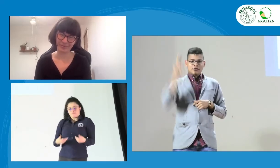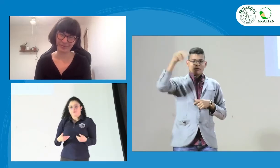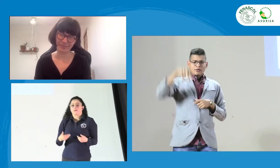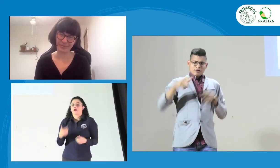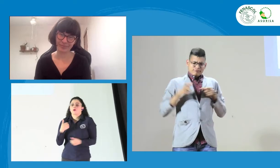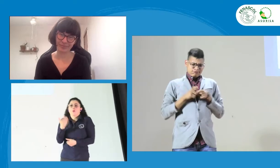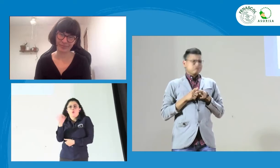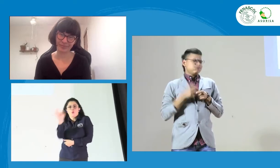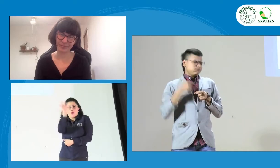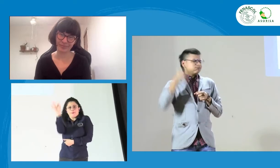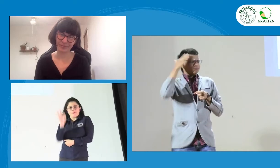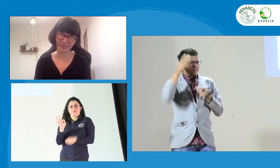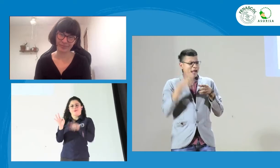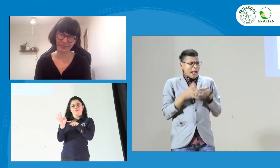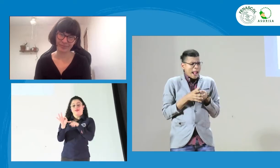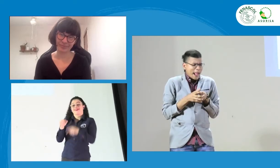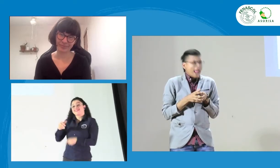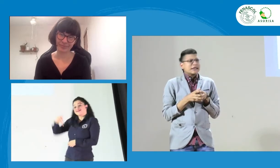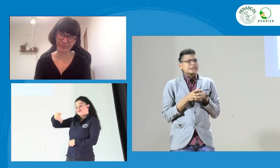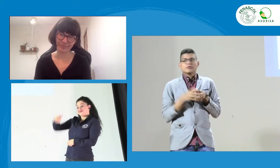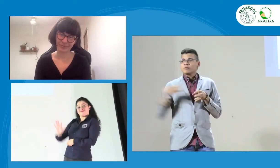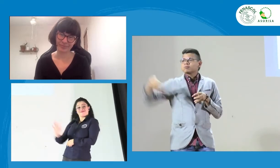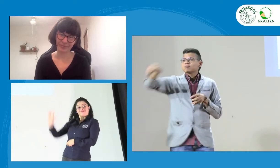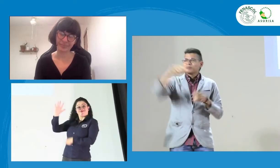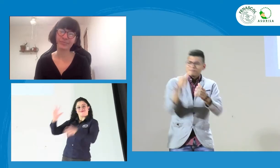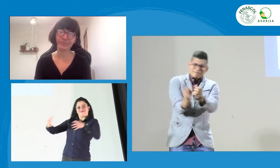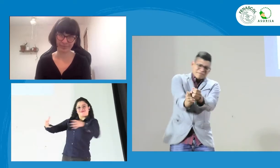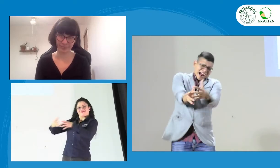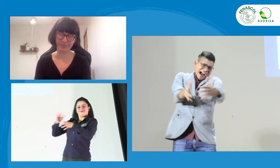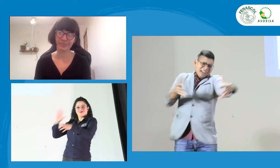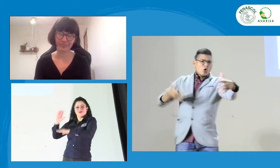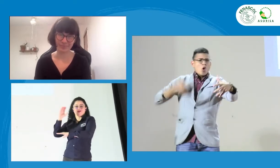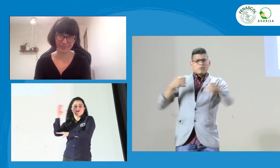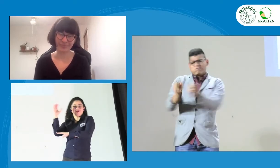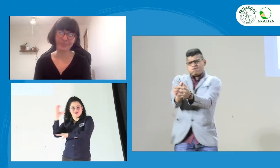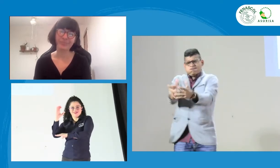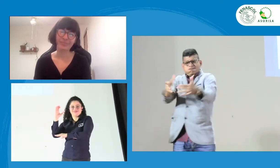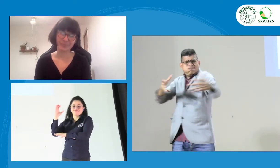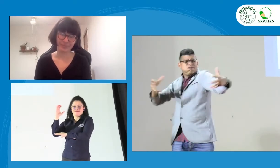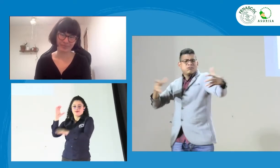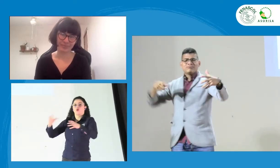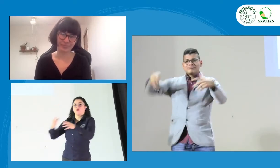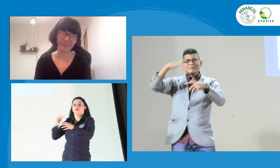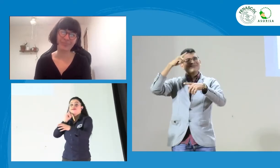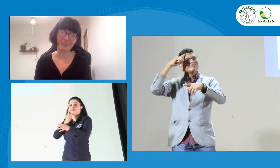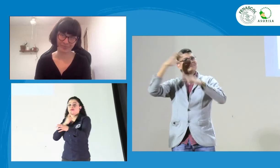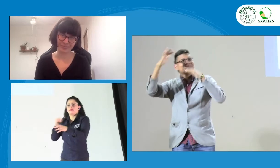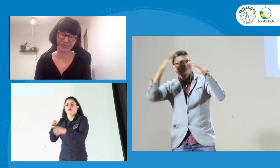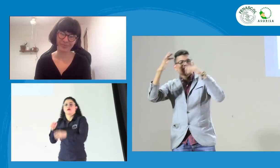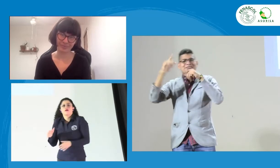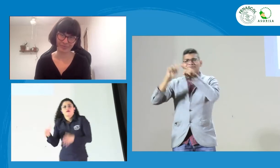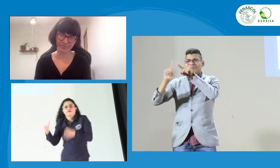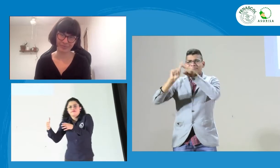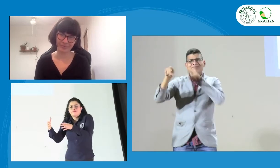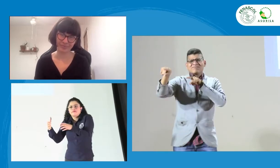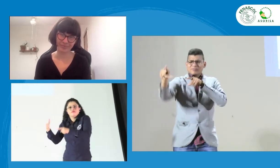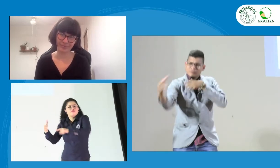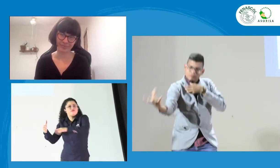pregunta. En el CNJS sé que habemos pocos, o sea, son pocos las personas. Hay otros, hay gran mayoría de jóvenes